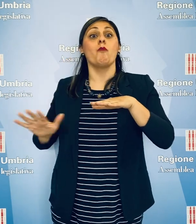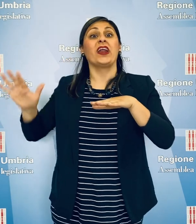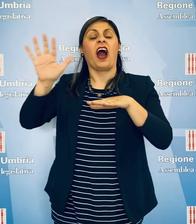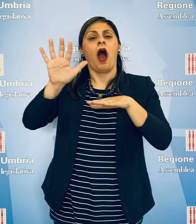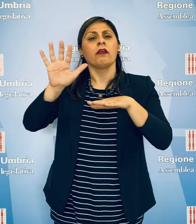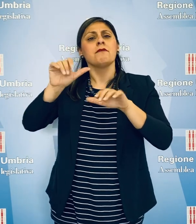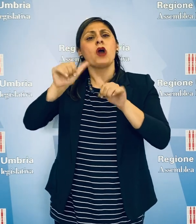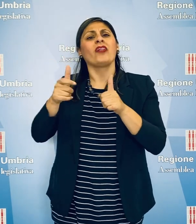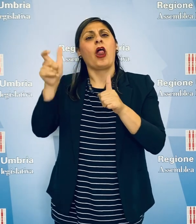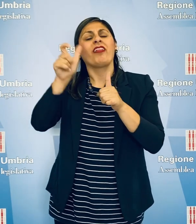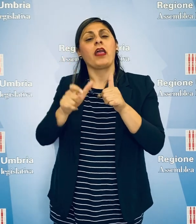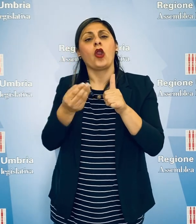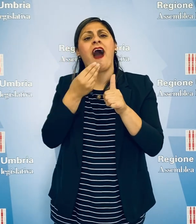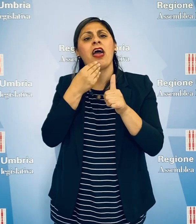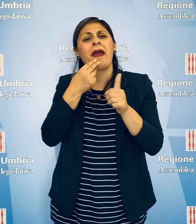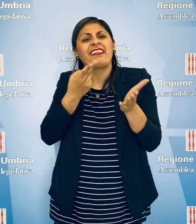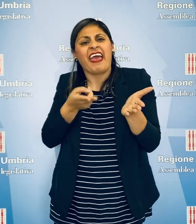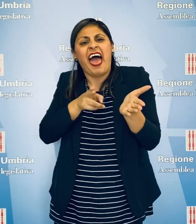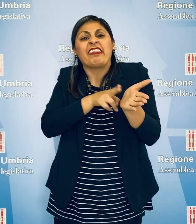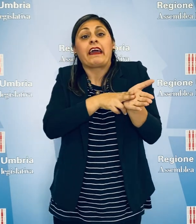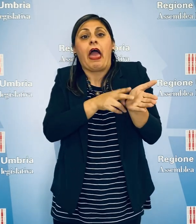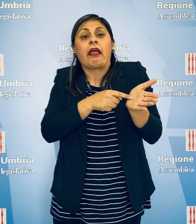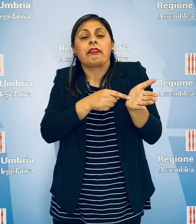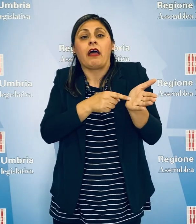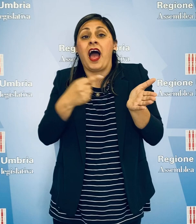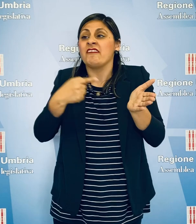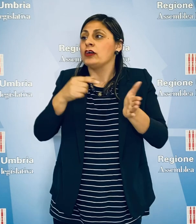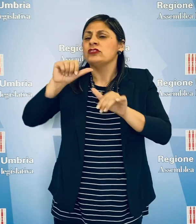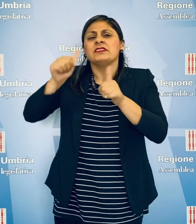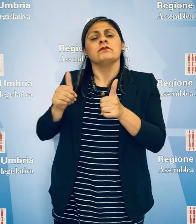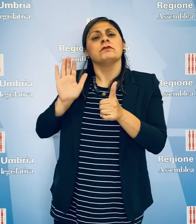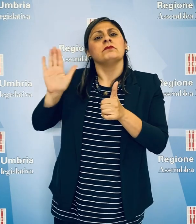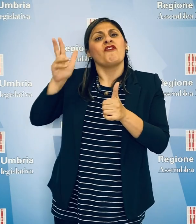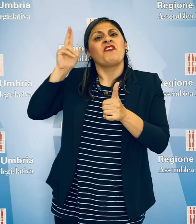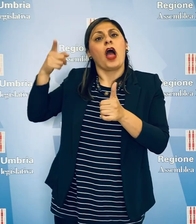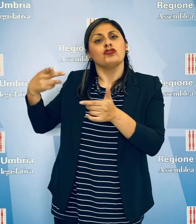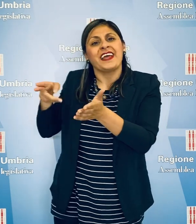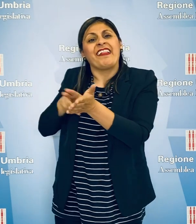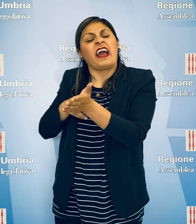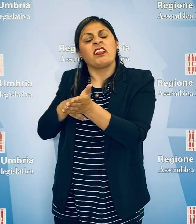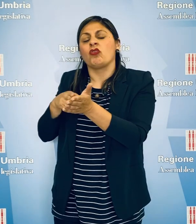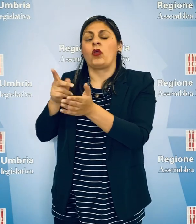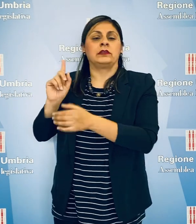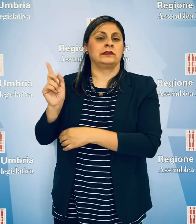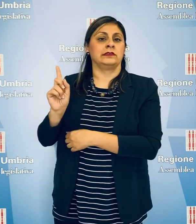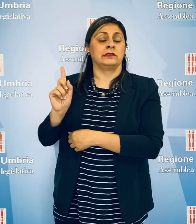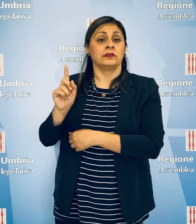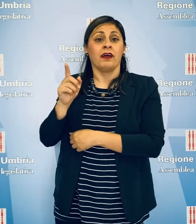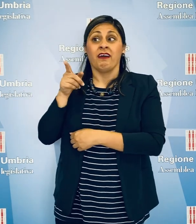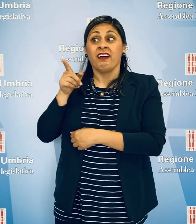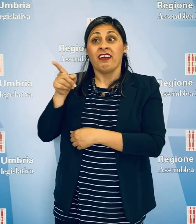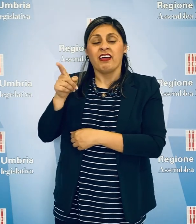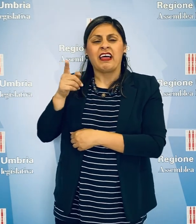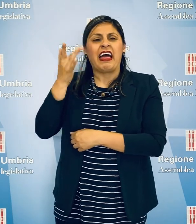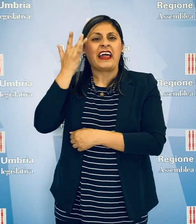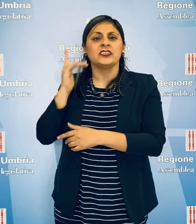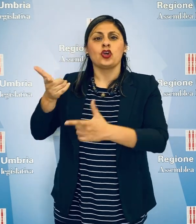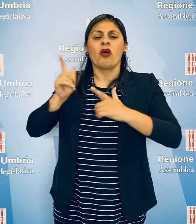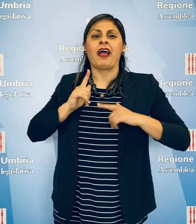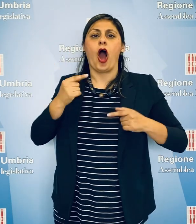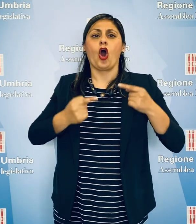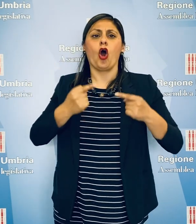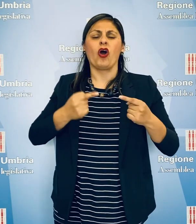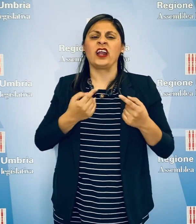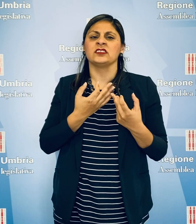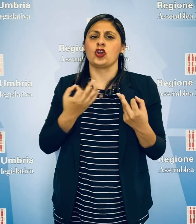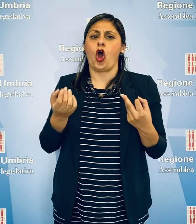di etichettatura degli alimenti e a contrastare il modello francese, ritenuto idoneo a produrre una concorrenza